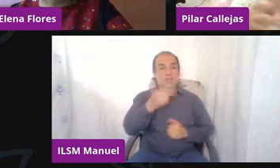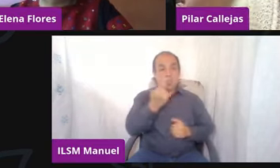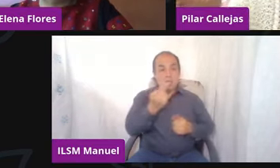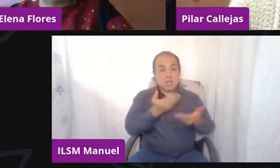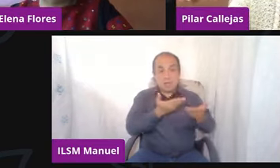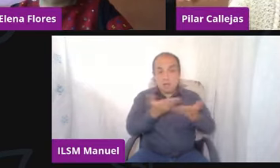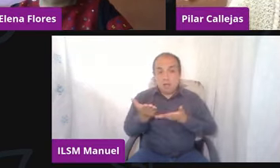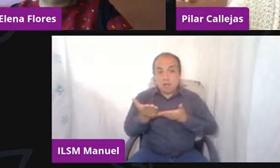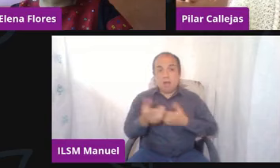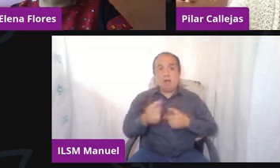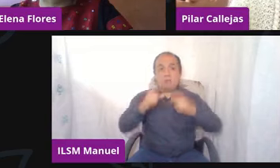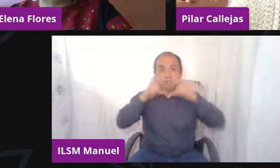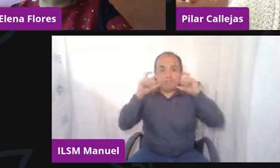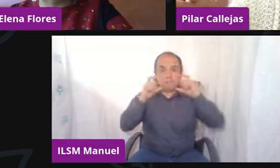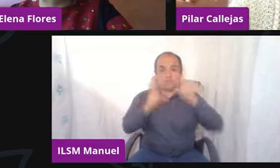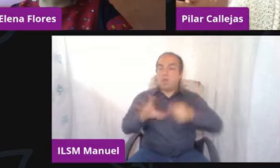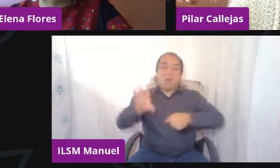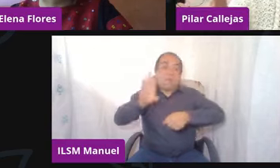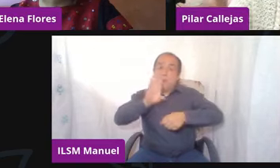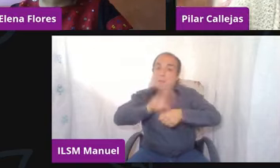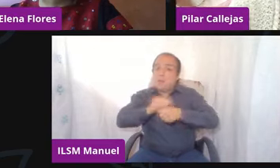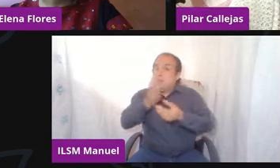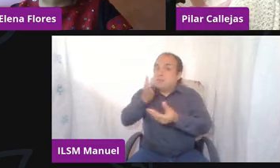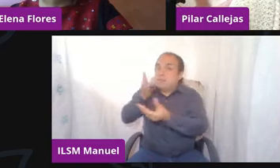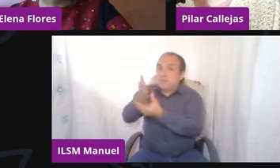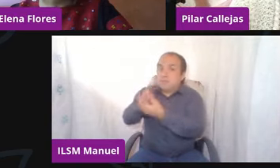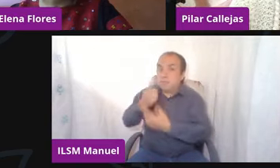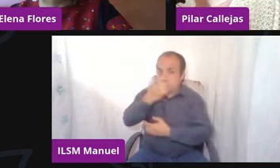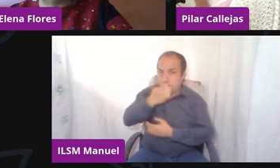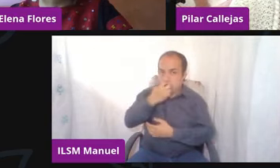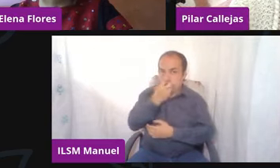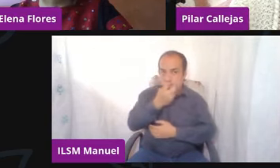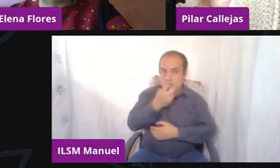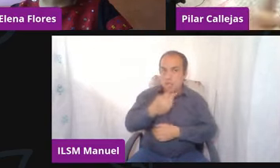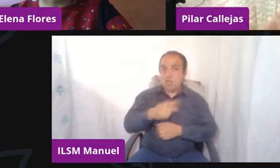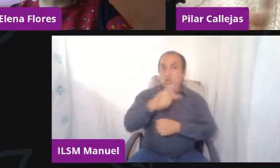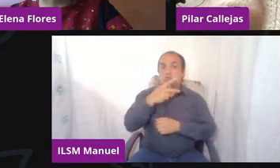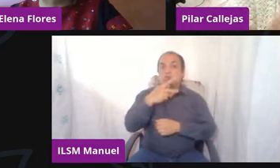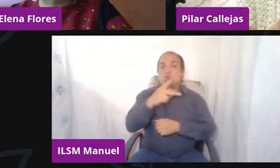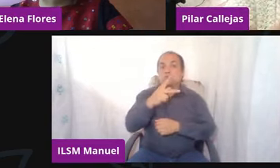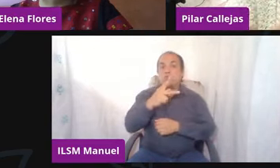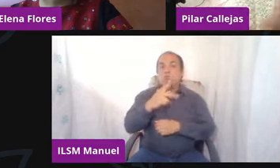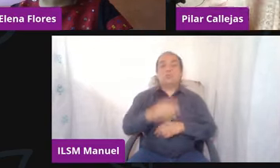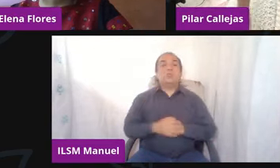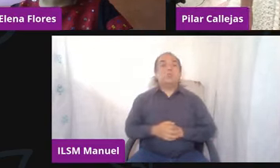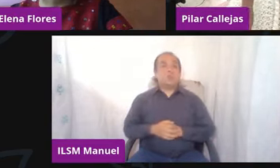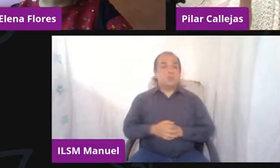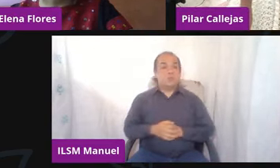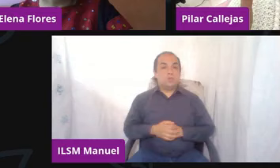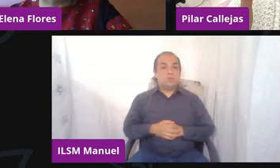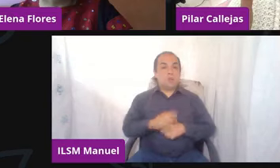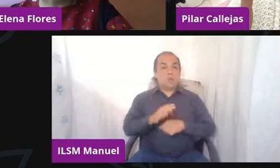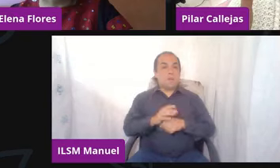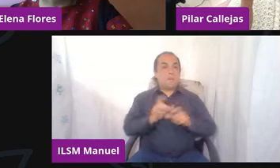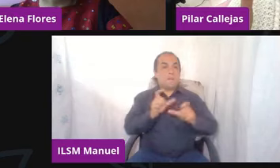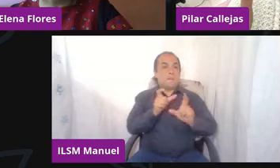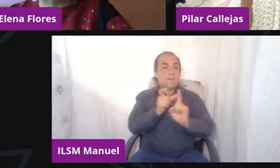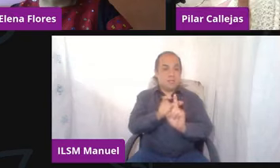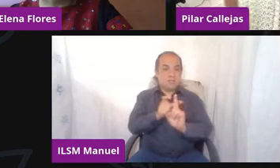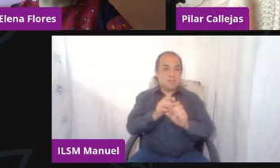cubrebocas y no nos te dejan pasar, es para tu bien, ¿no? O sea, esas son las reglas del juego,